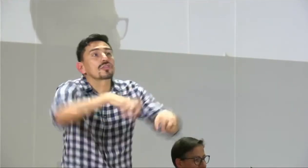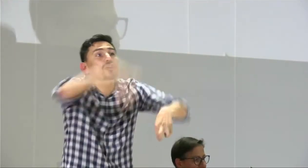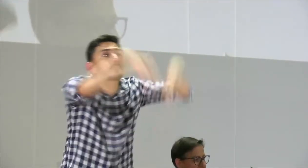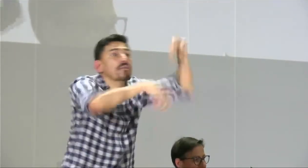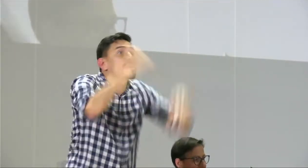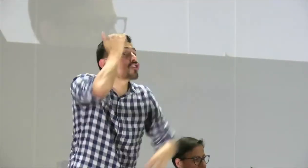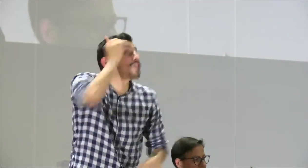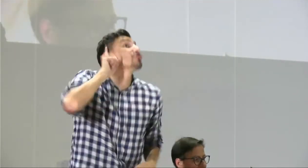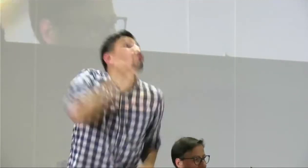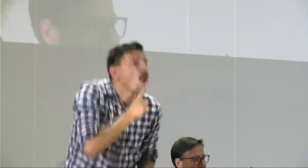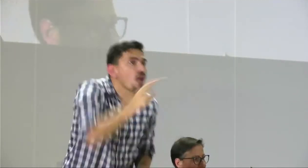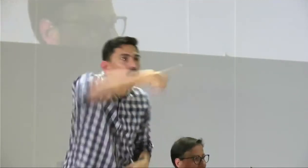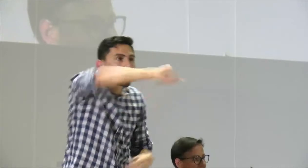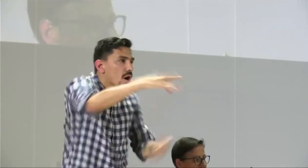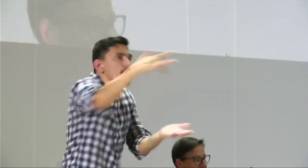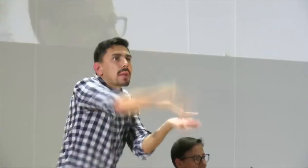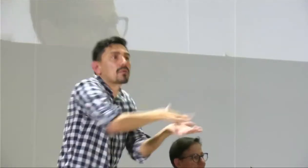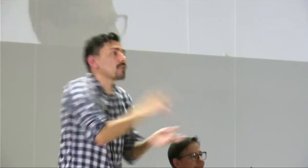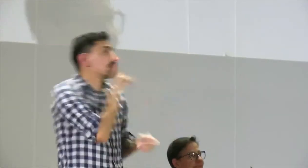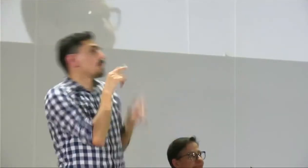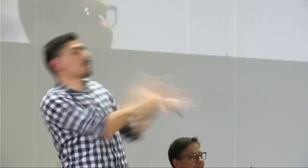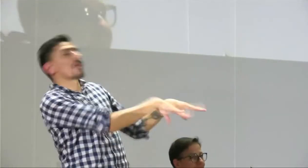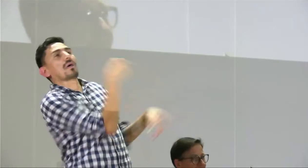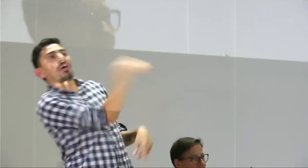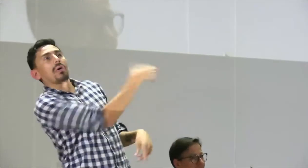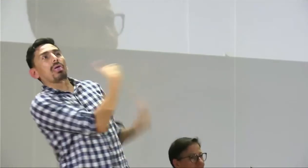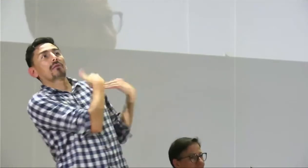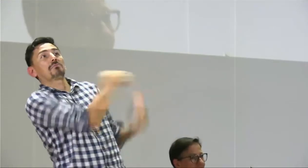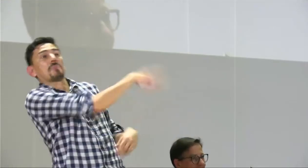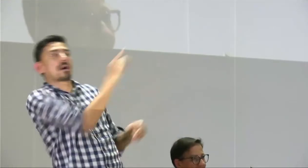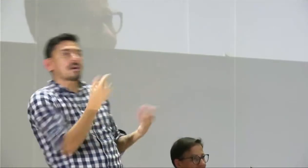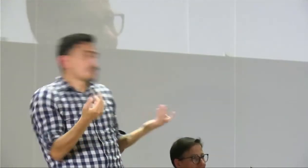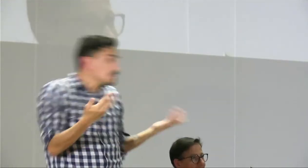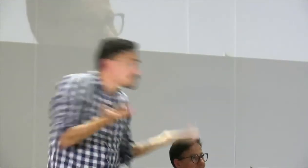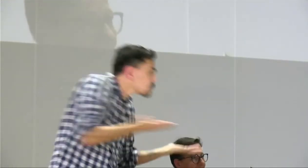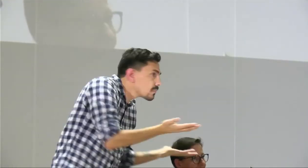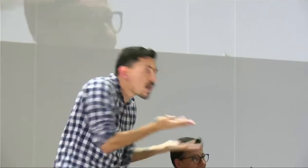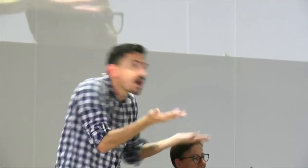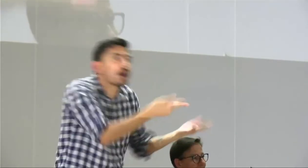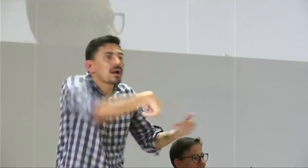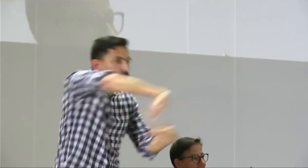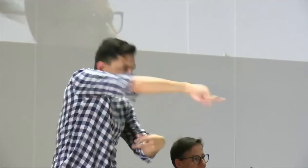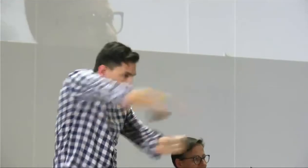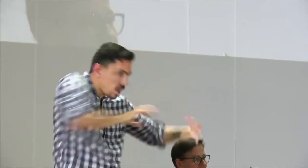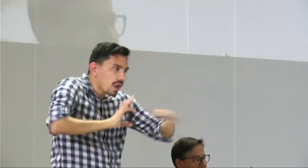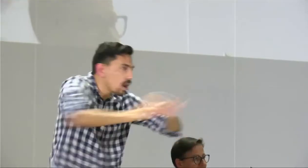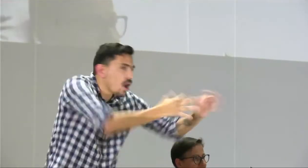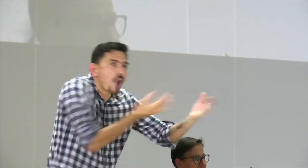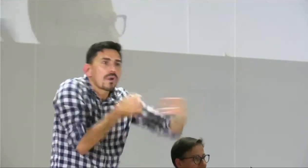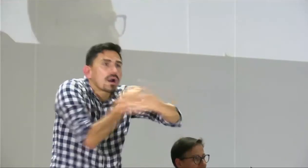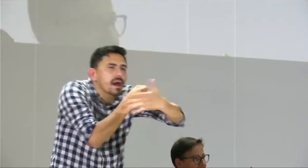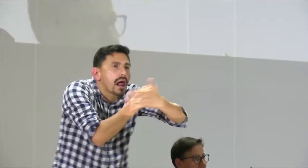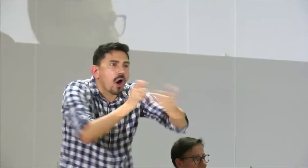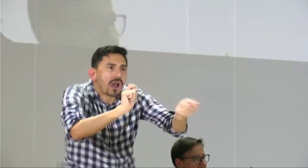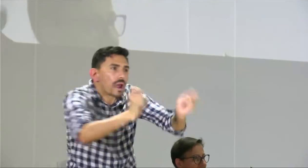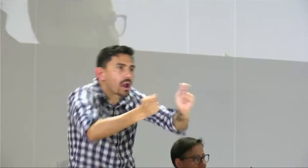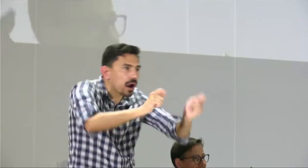tanto a CEDUS los profesionales sordos y no dar la responsabilidad a otros sino tomar la delantera